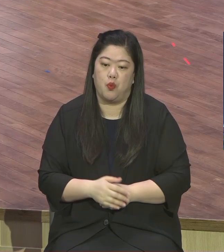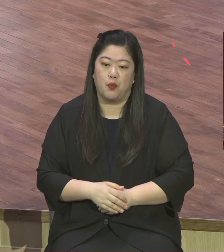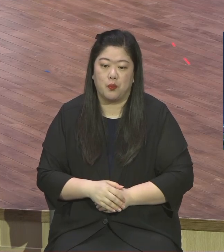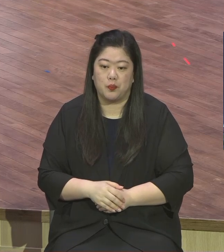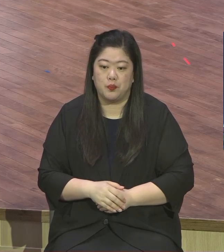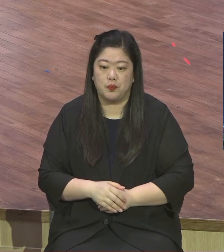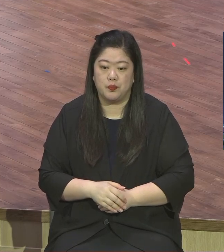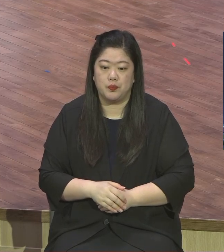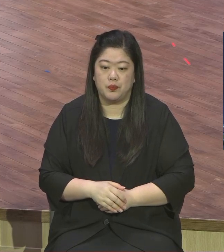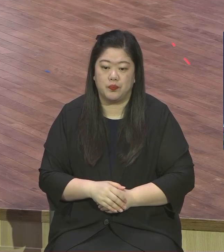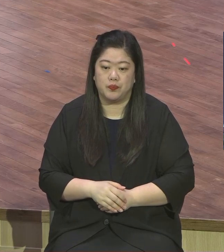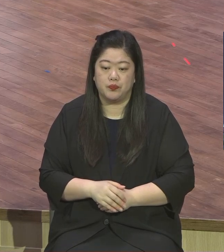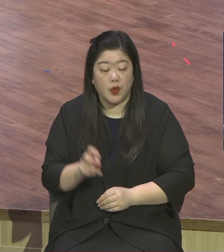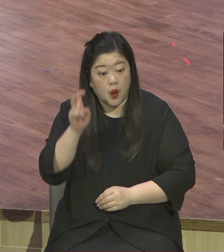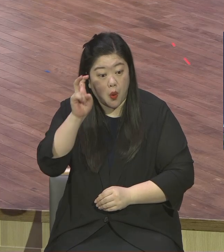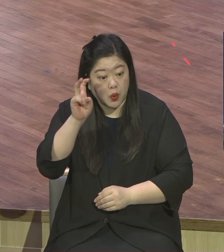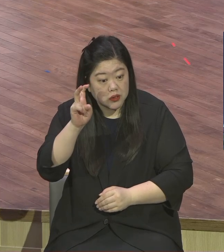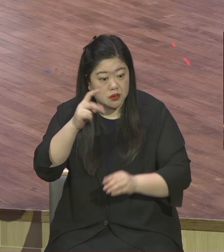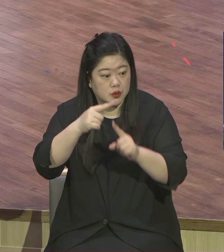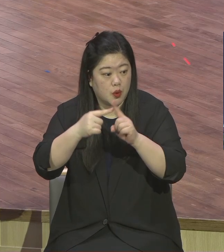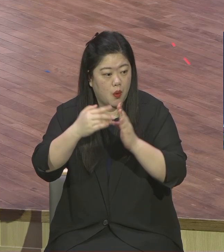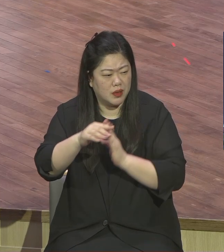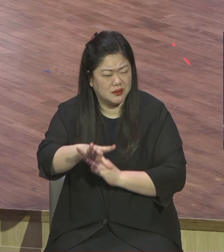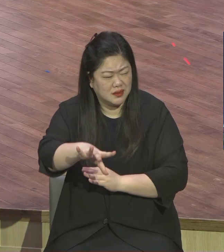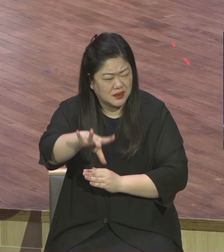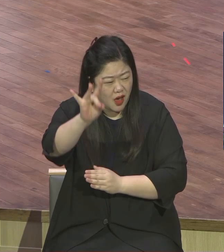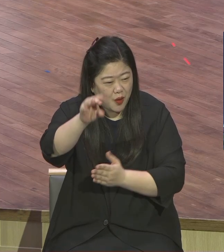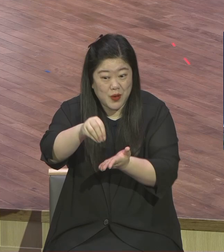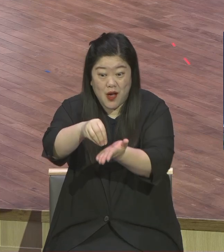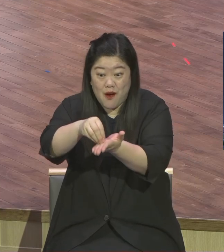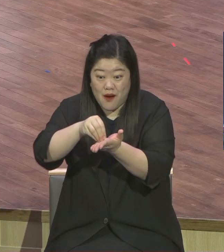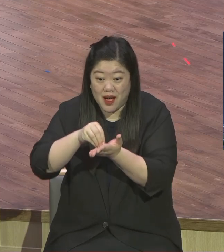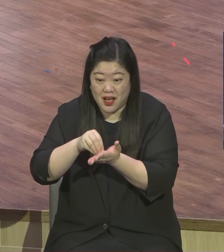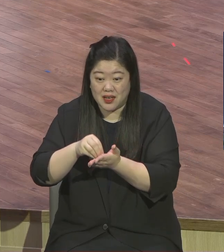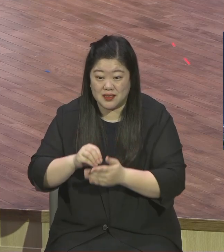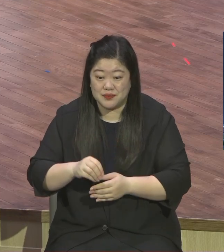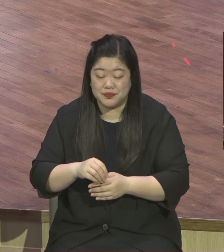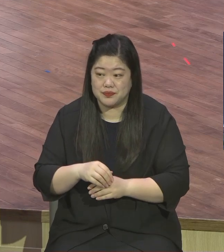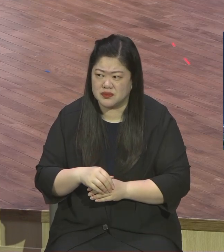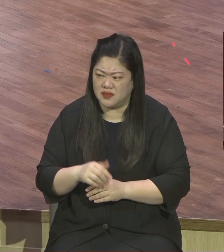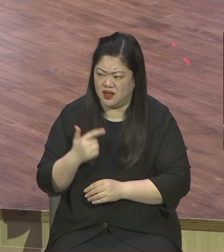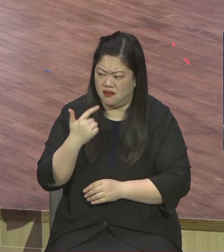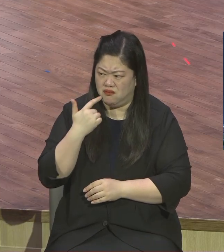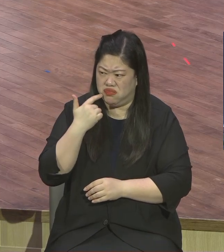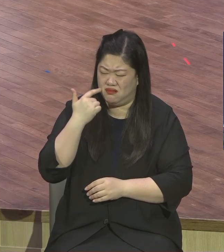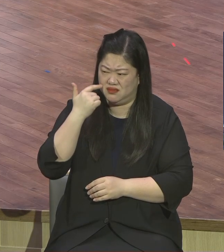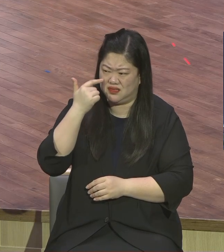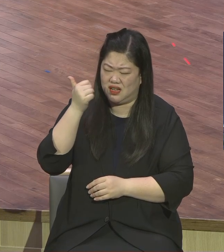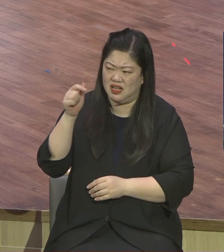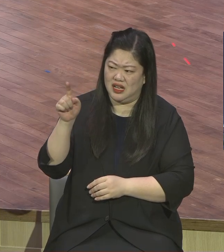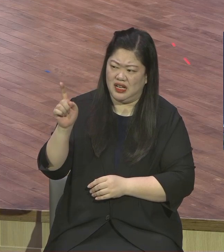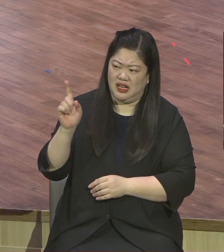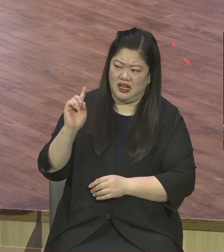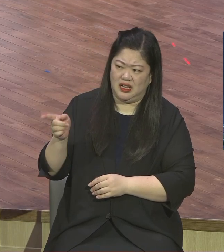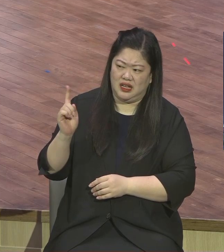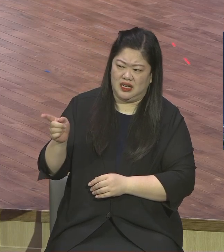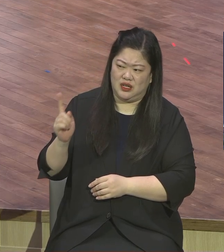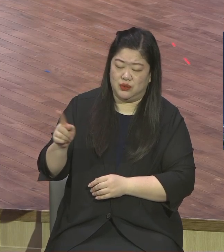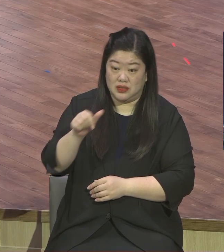실망하고 시험됩니다 목사가 왜 저래 장로가 왜 저래 군사가